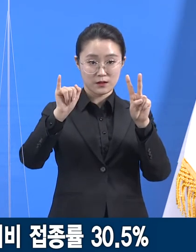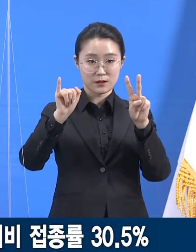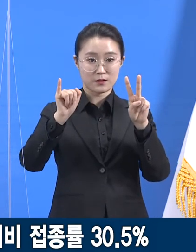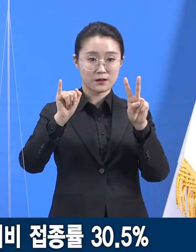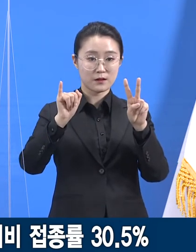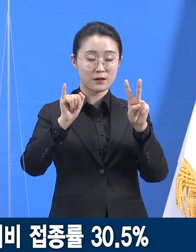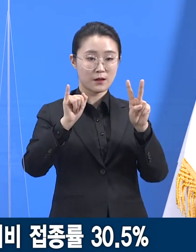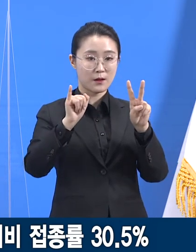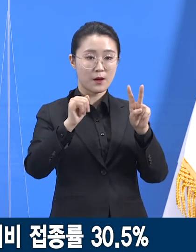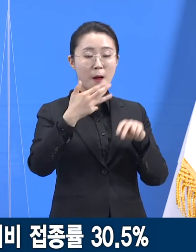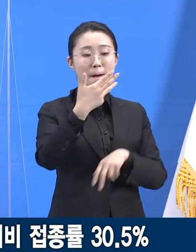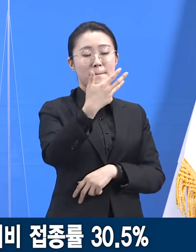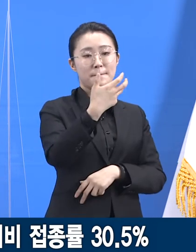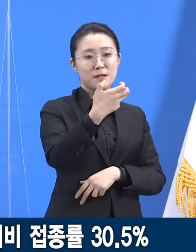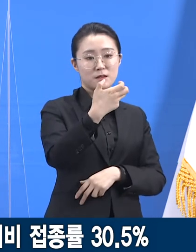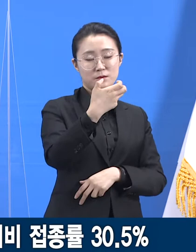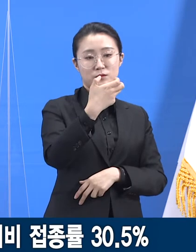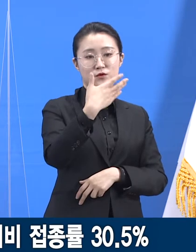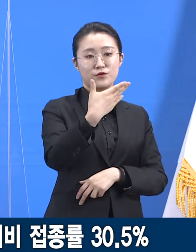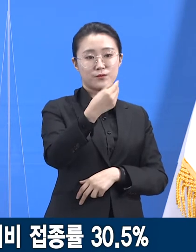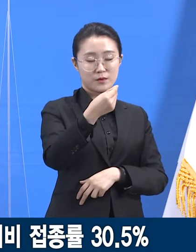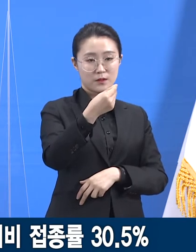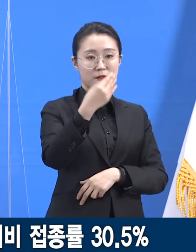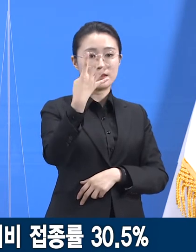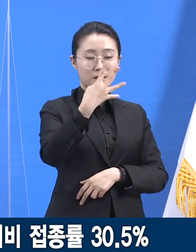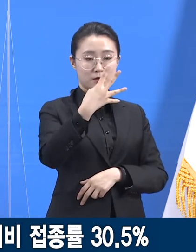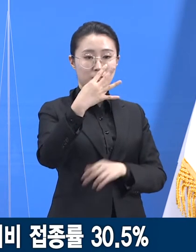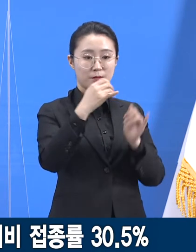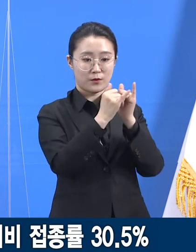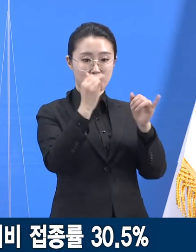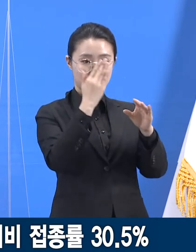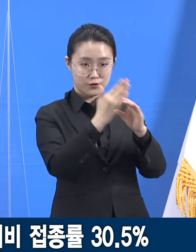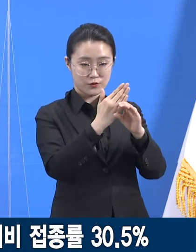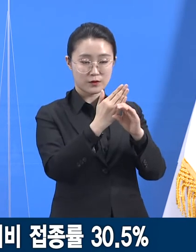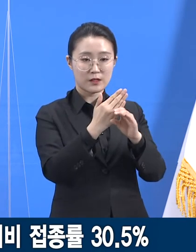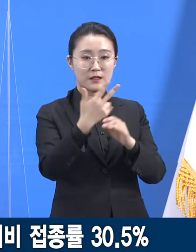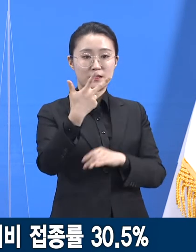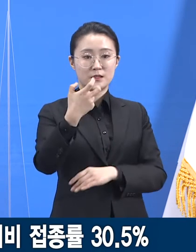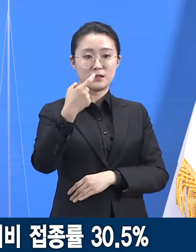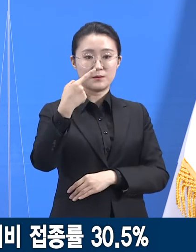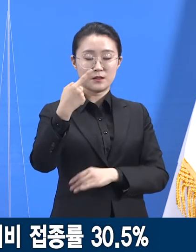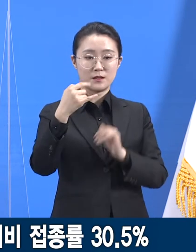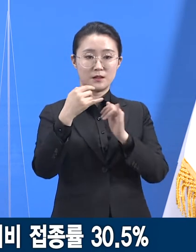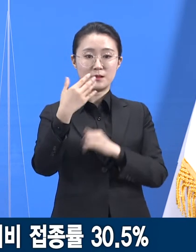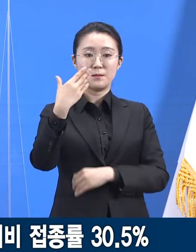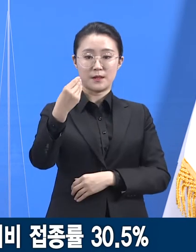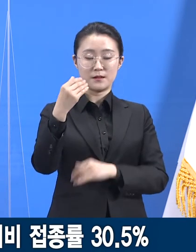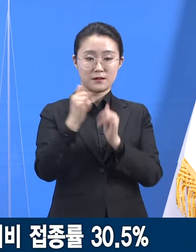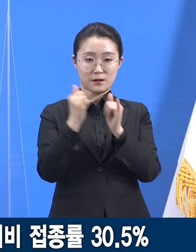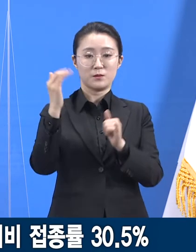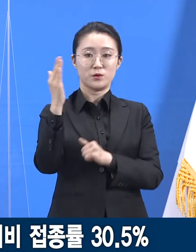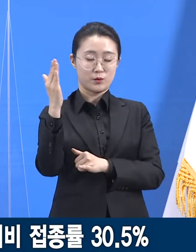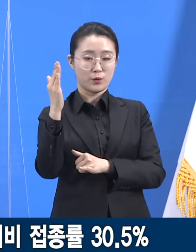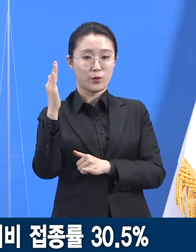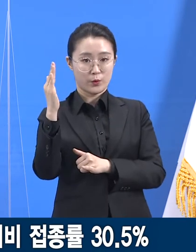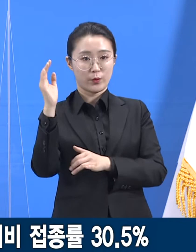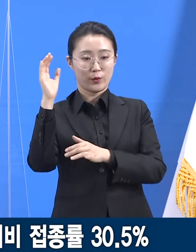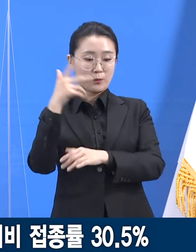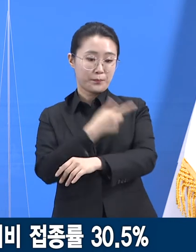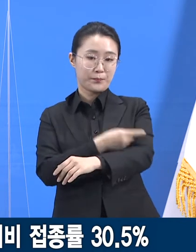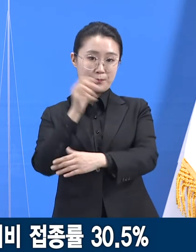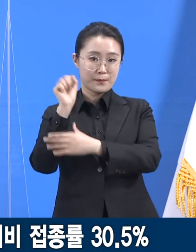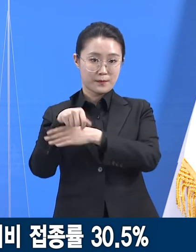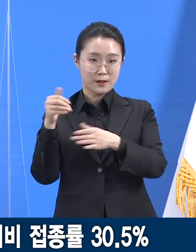89만 4,817명 중 71만 2,246명이 동의하였으며 21만 7